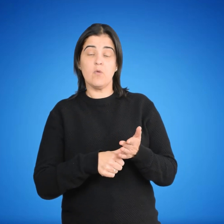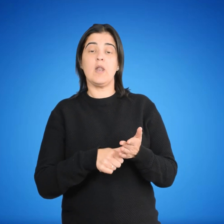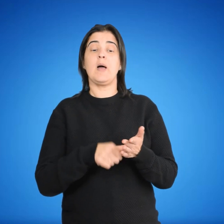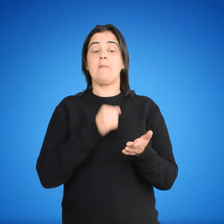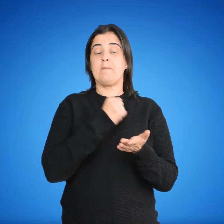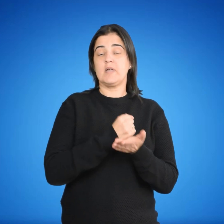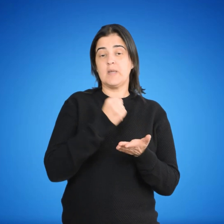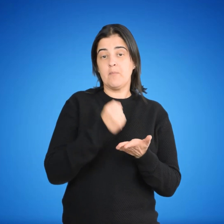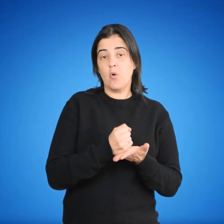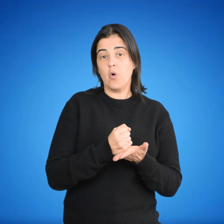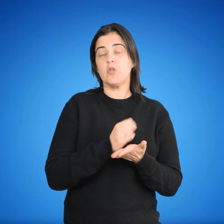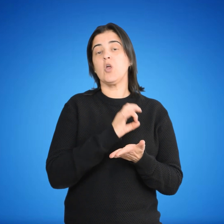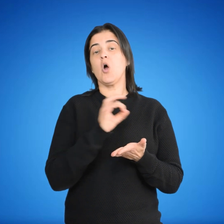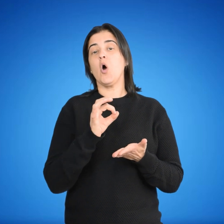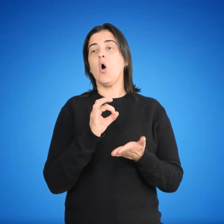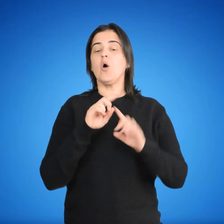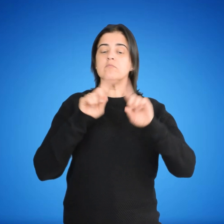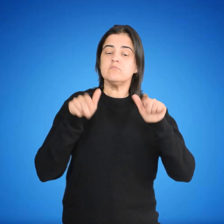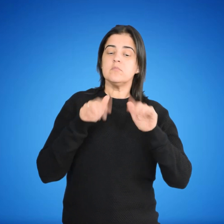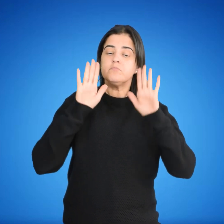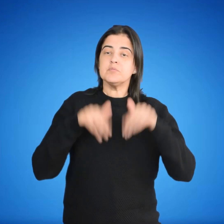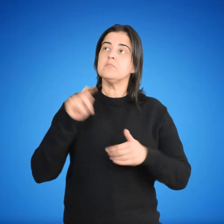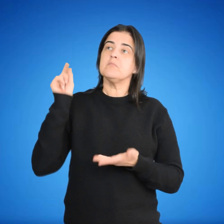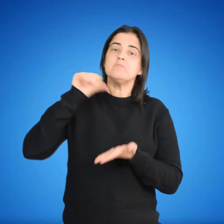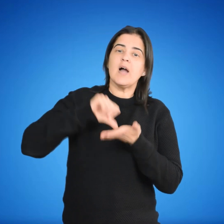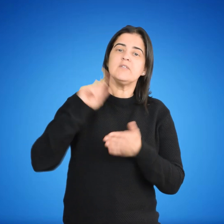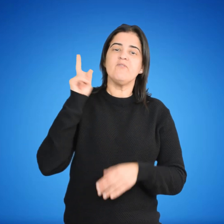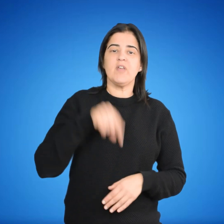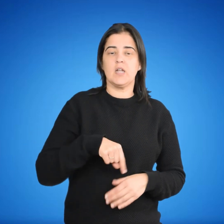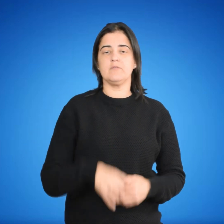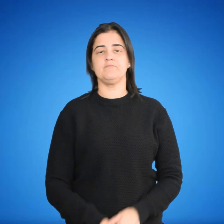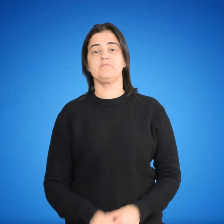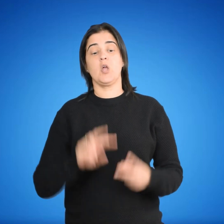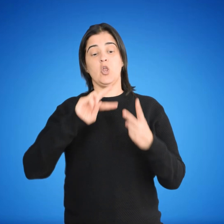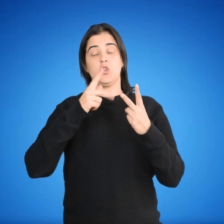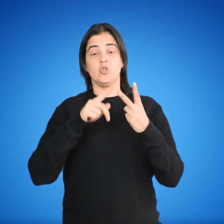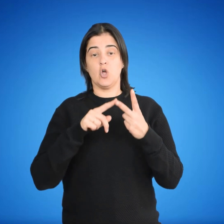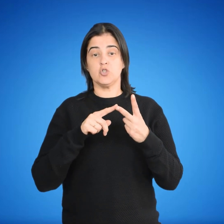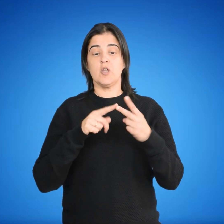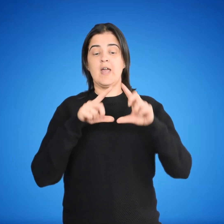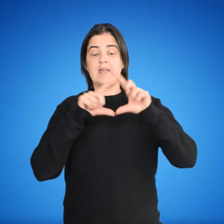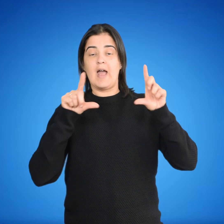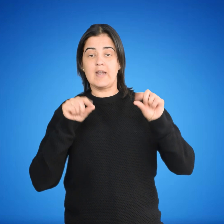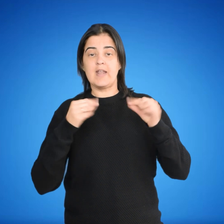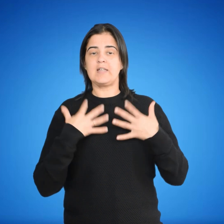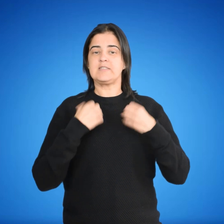identidad, pasaporte o documento del país de origen. 2. Carnet de salud